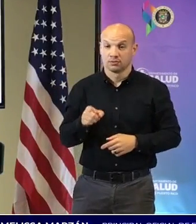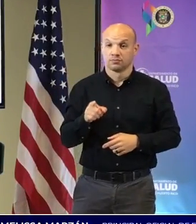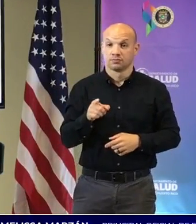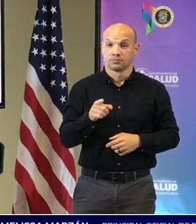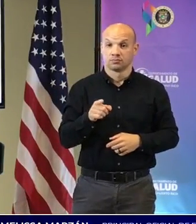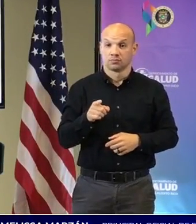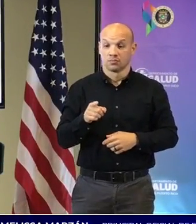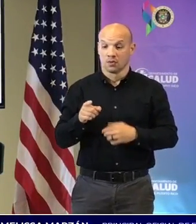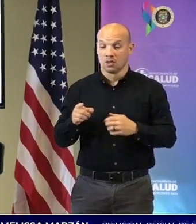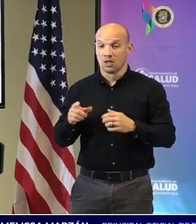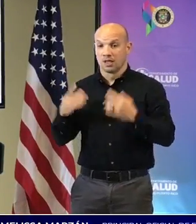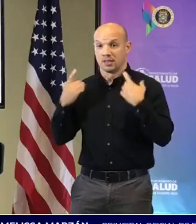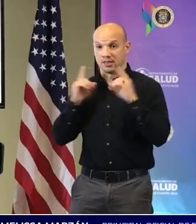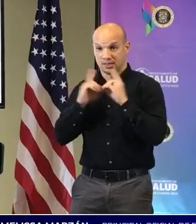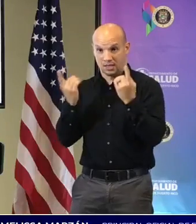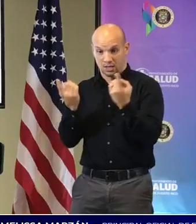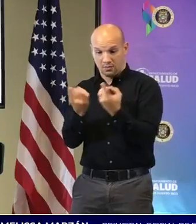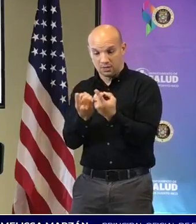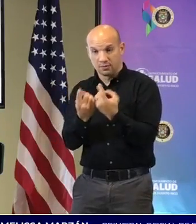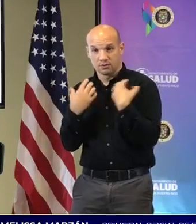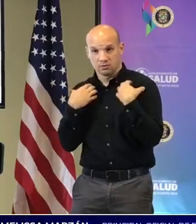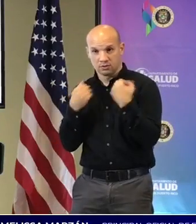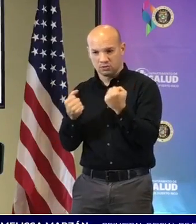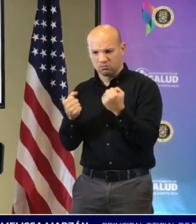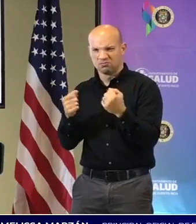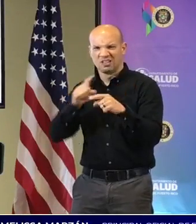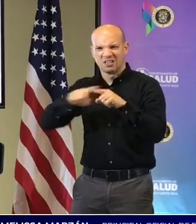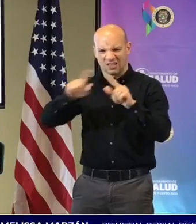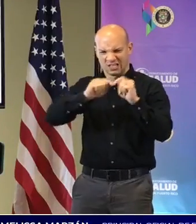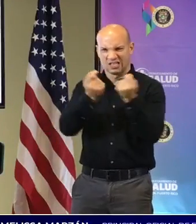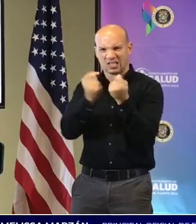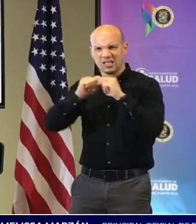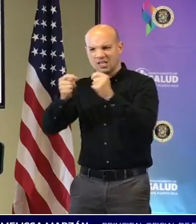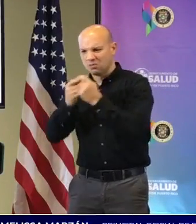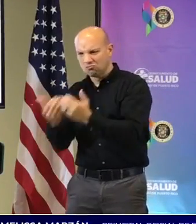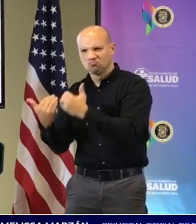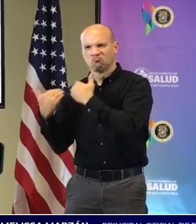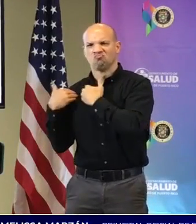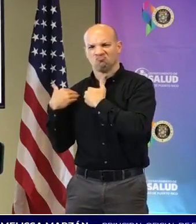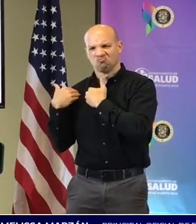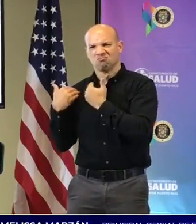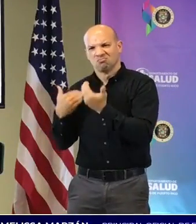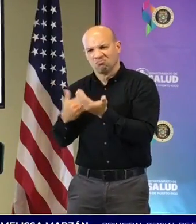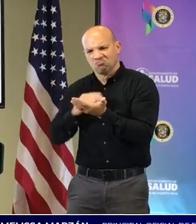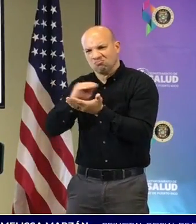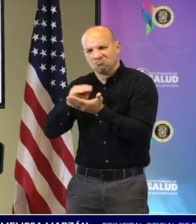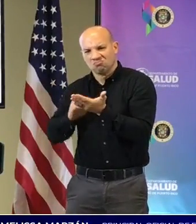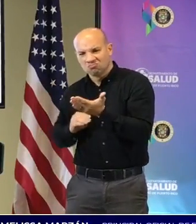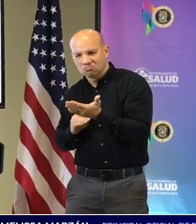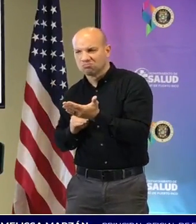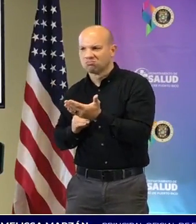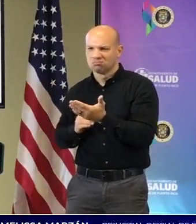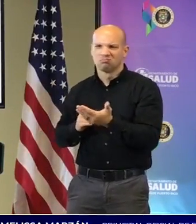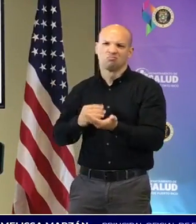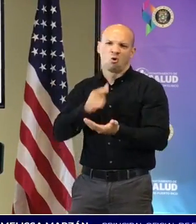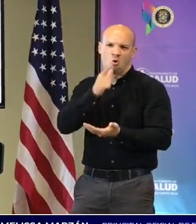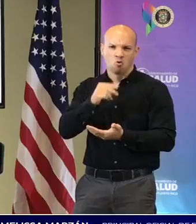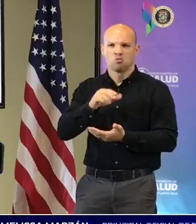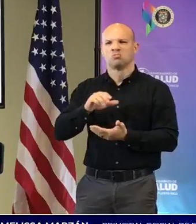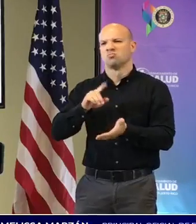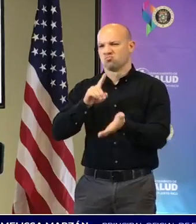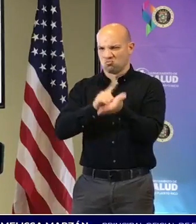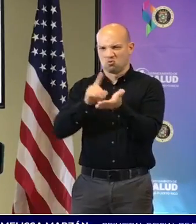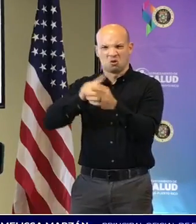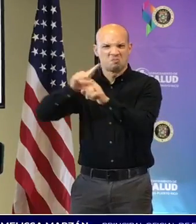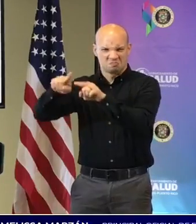Departamento de Salud de ir desarrollando este trabajo que han sido la epidemióloga Chávez Mercado, la doctora